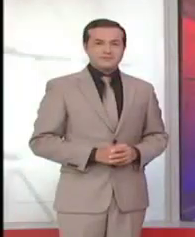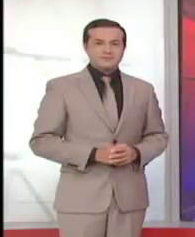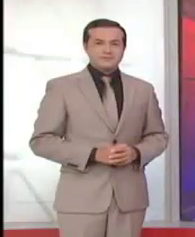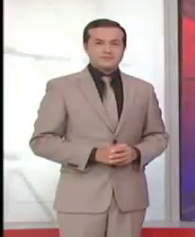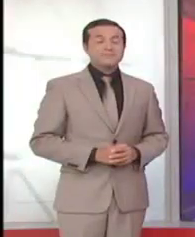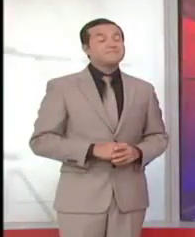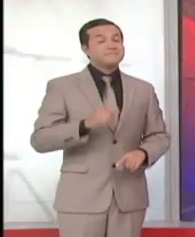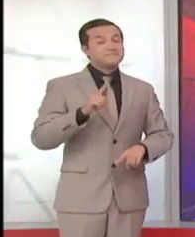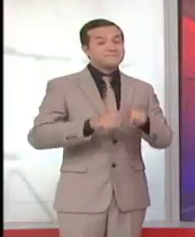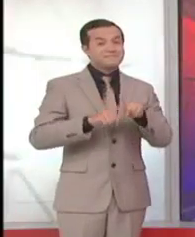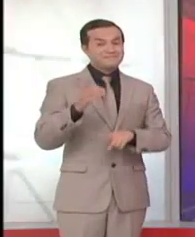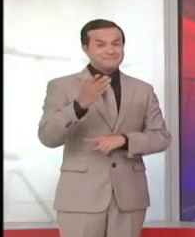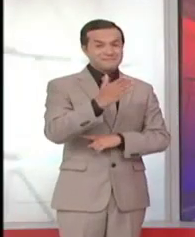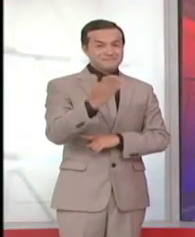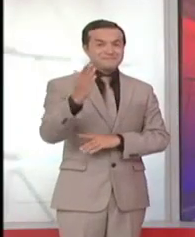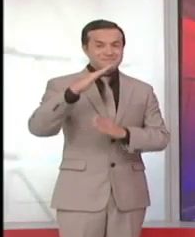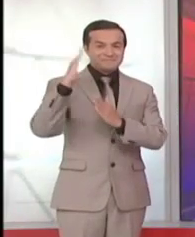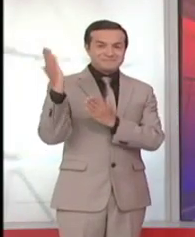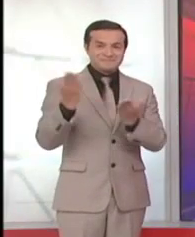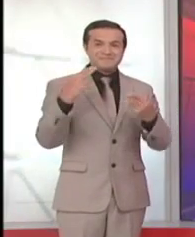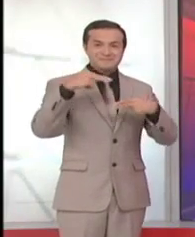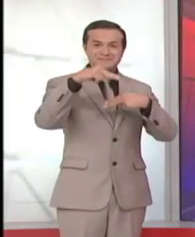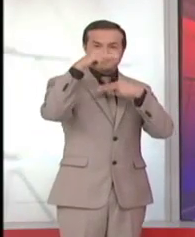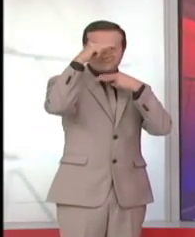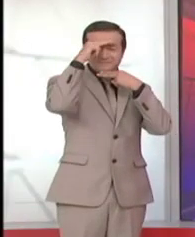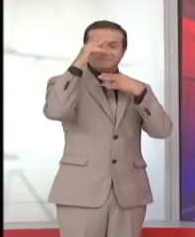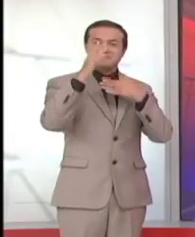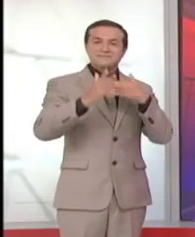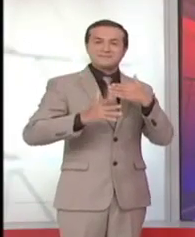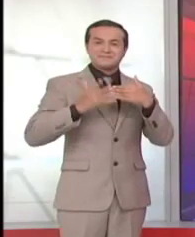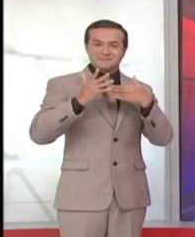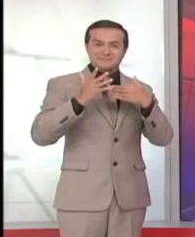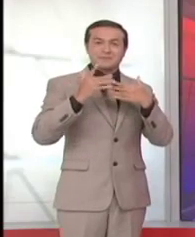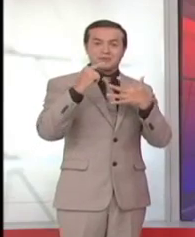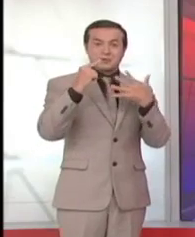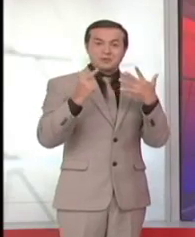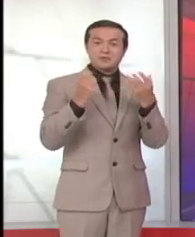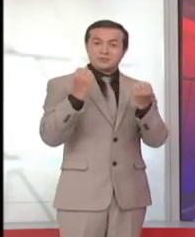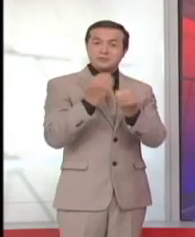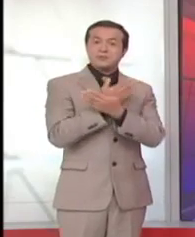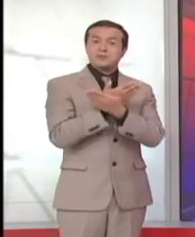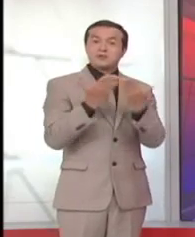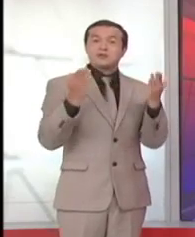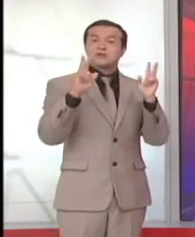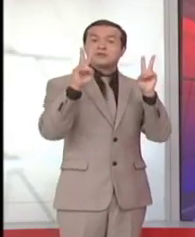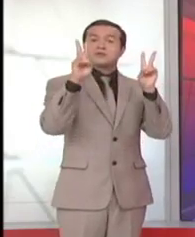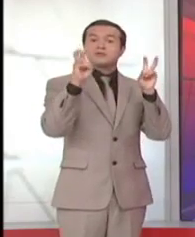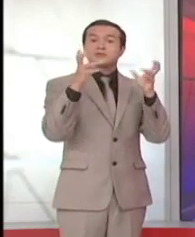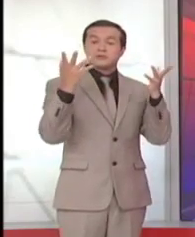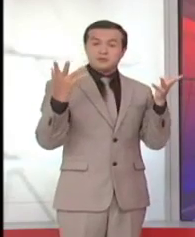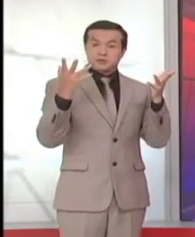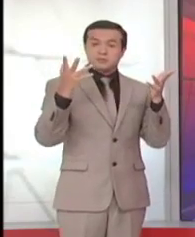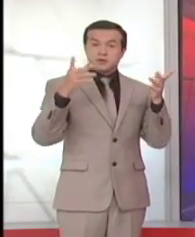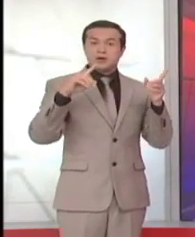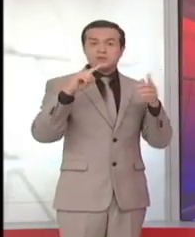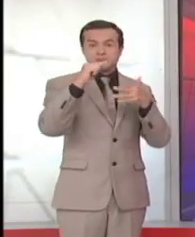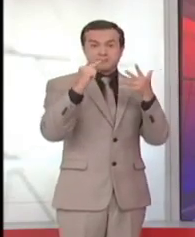Amigas, amigos, bienvenidos a su noticiero en lengua de señas. En los próximos minutos les presentaremos un completo resumen de las noticias